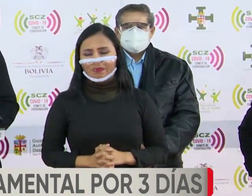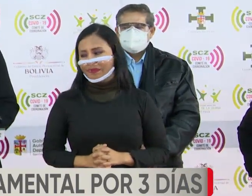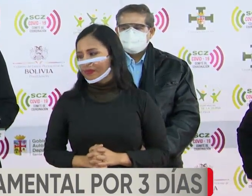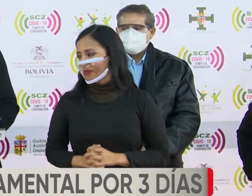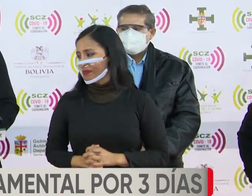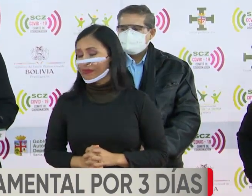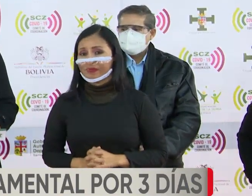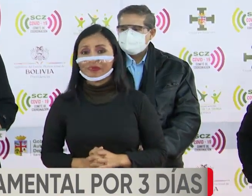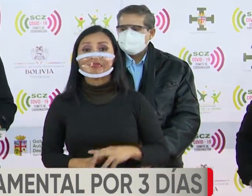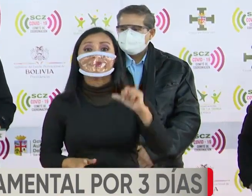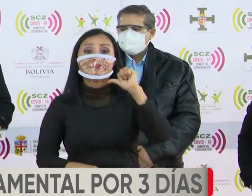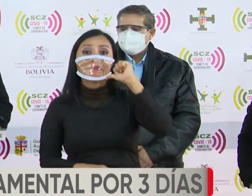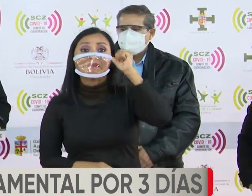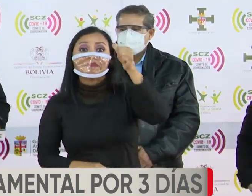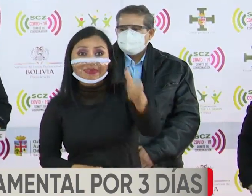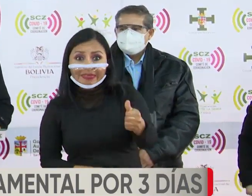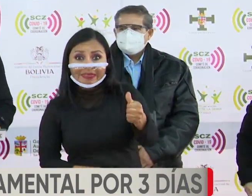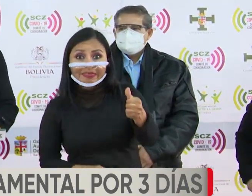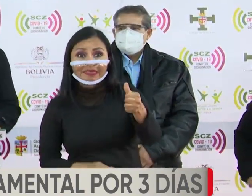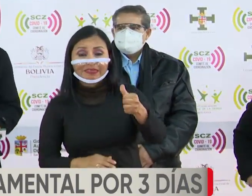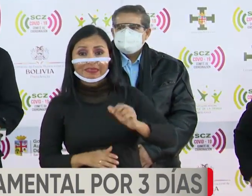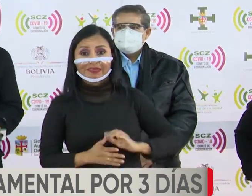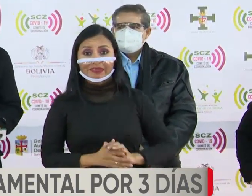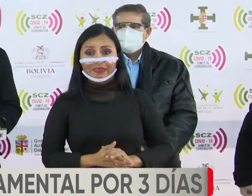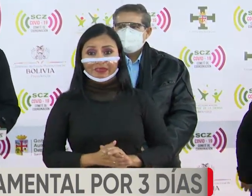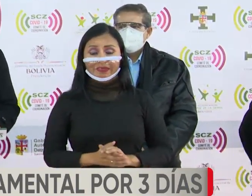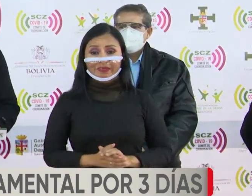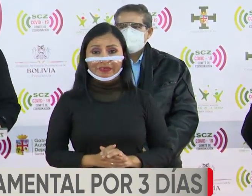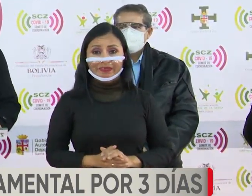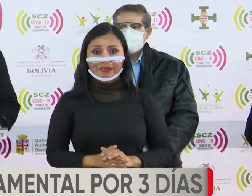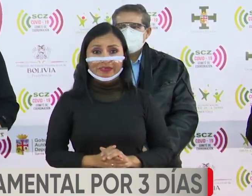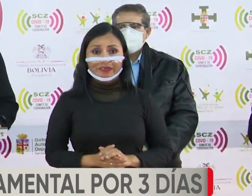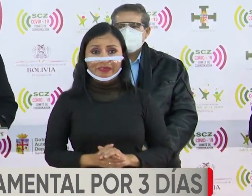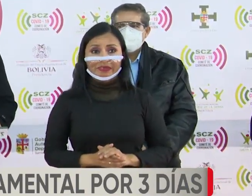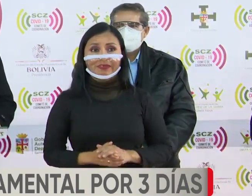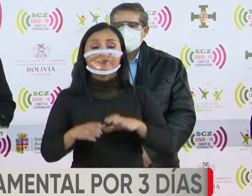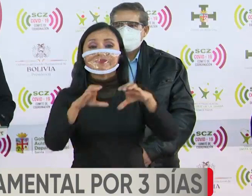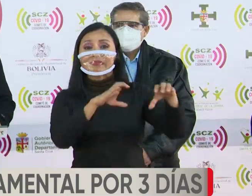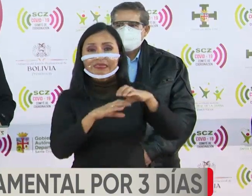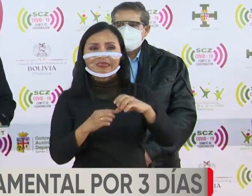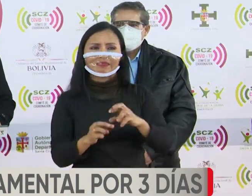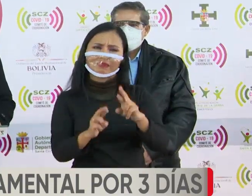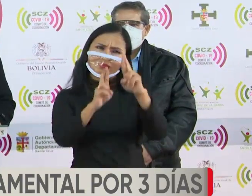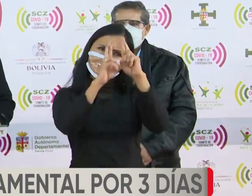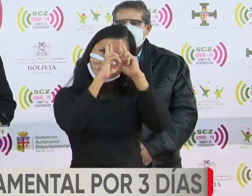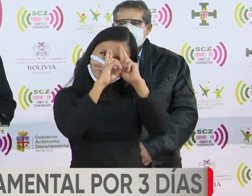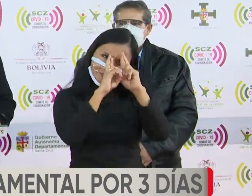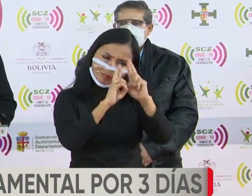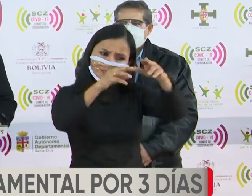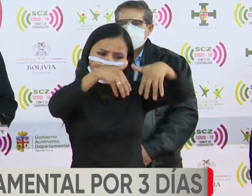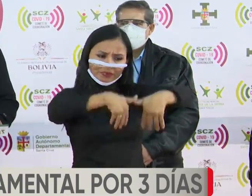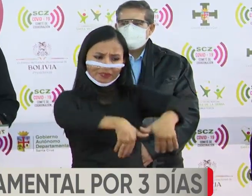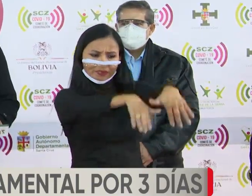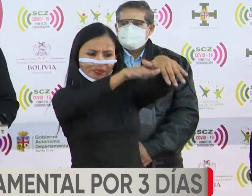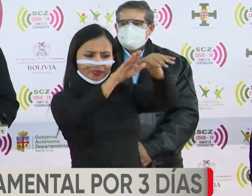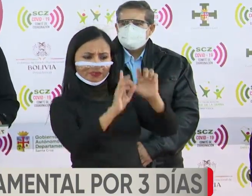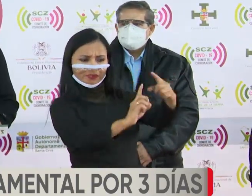El día de mañana se harán los honores fúnebres